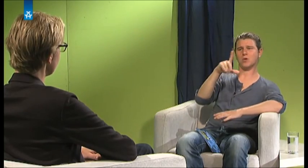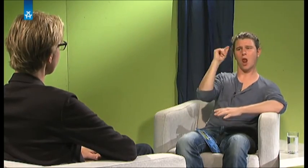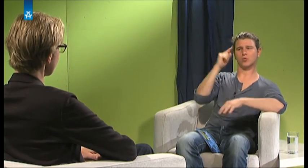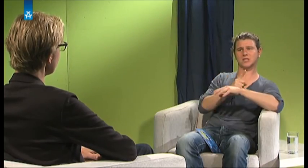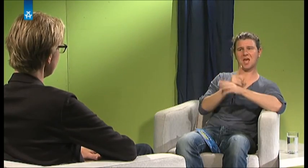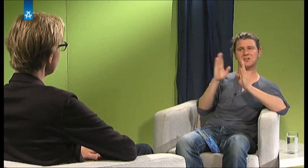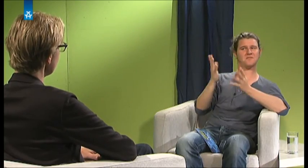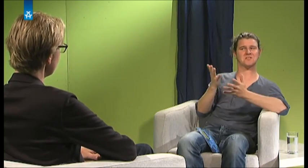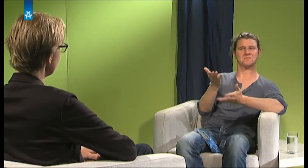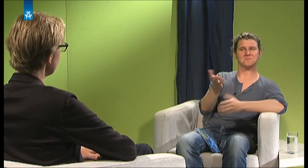präsent ist bei dir.